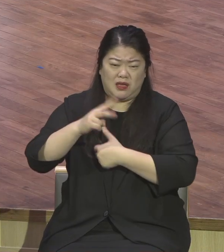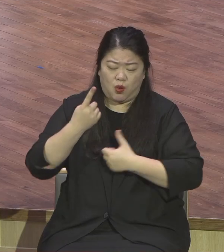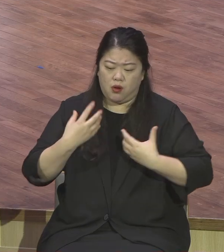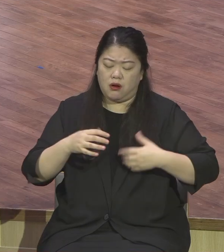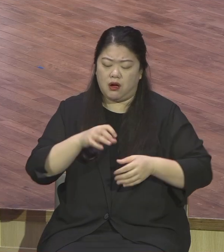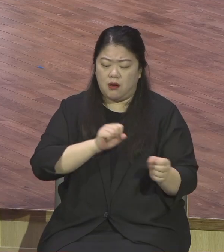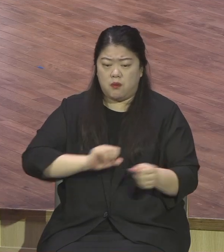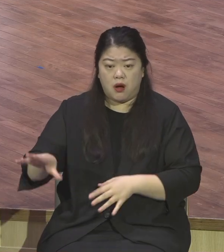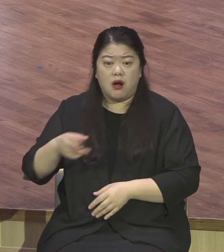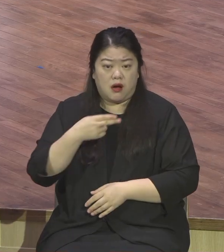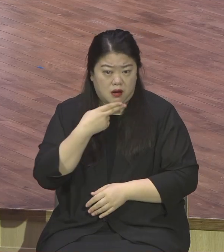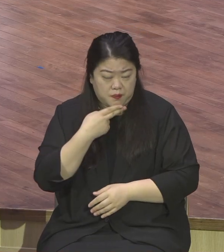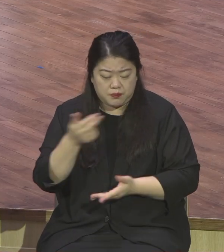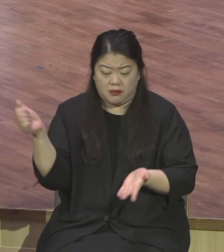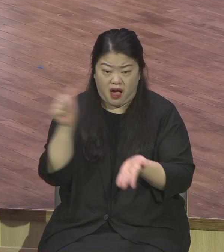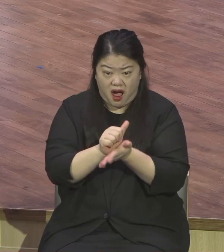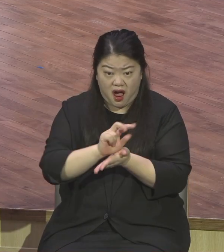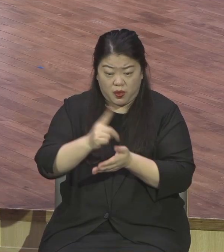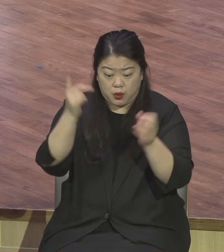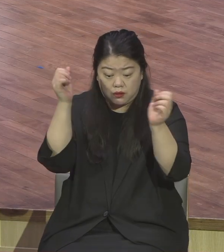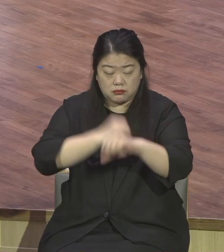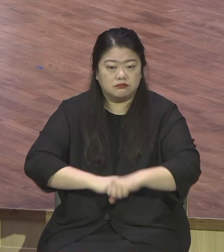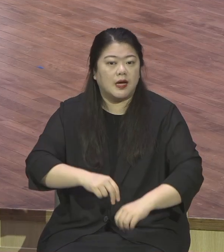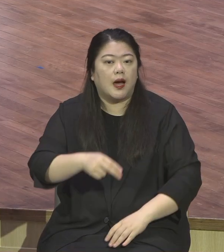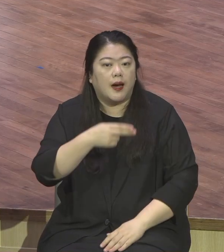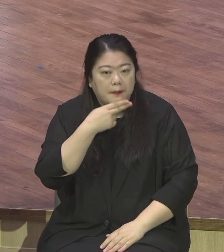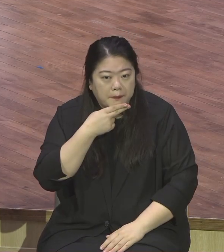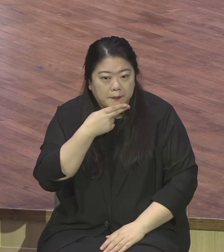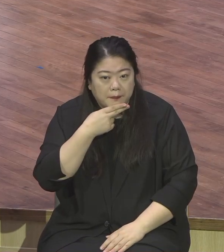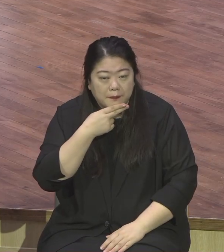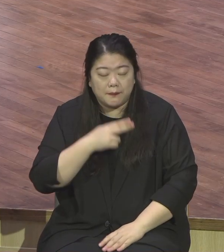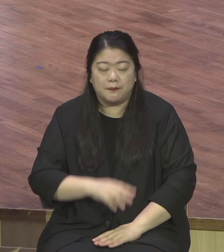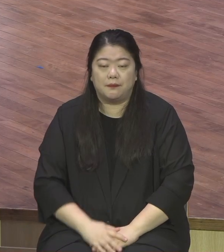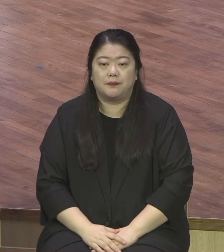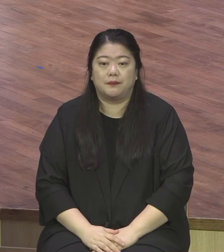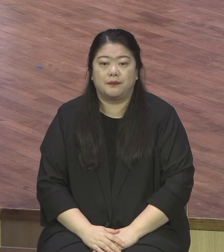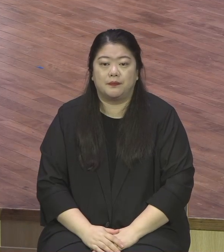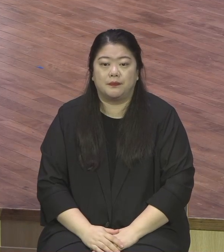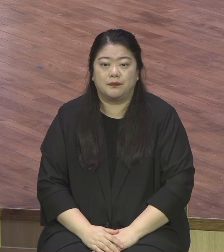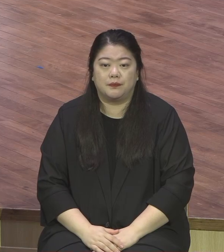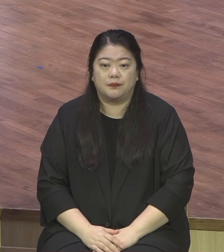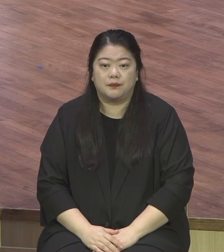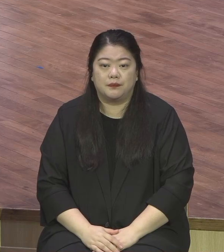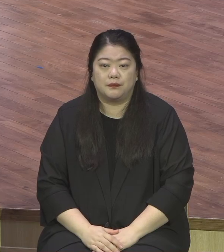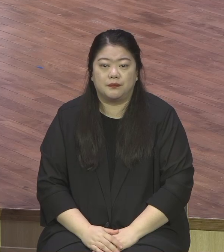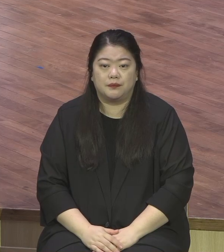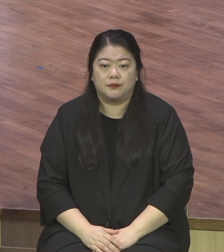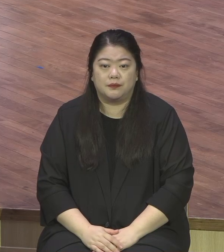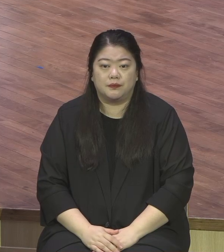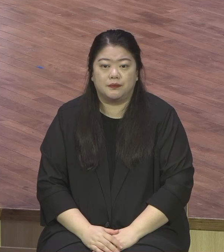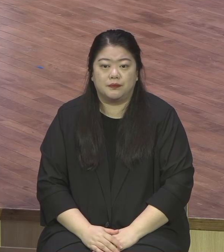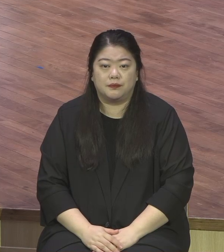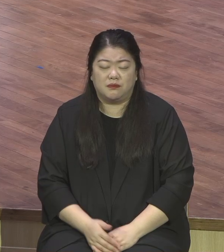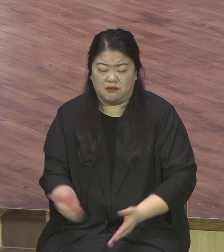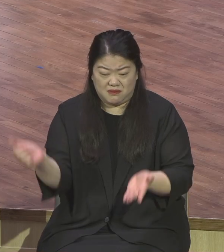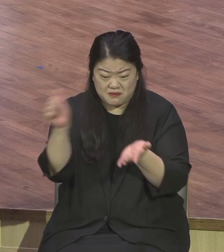끌어뜨림을 당하여도 망하지 아니하고 끌어뜨림을 당해도 망하지 않는다 그렇게